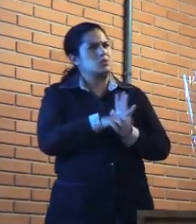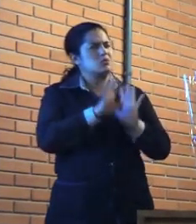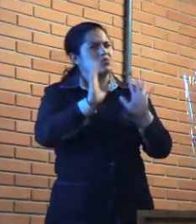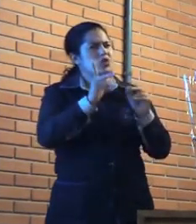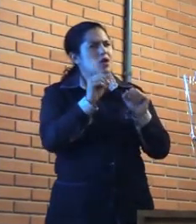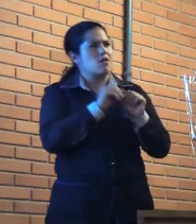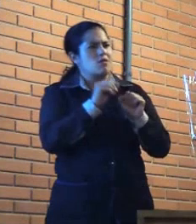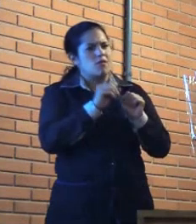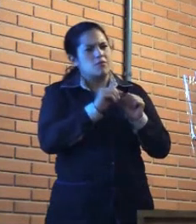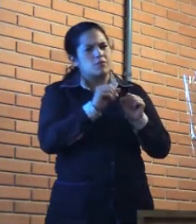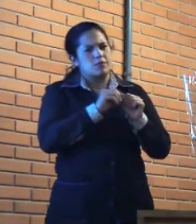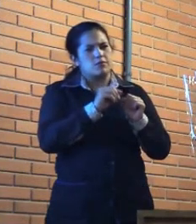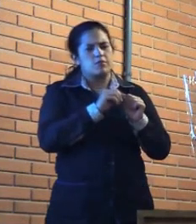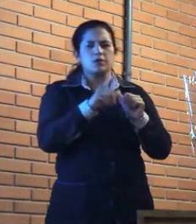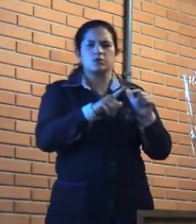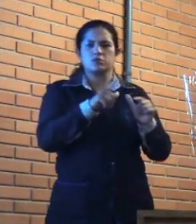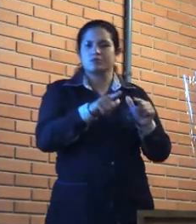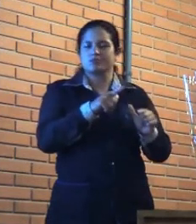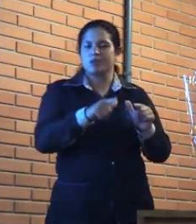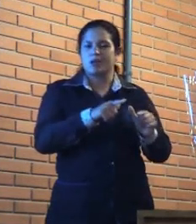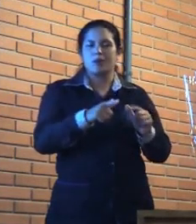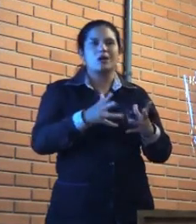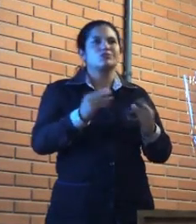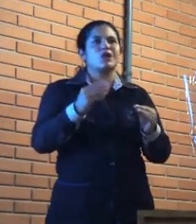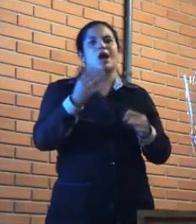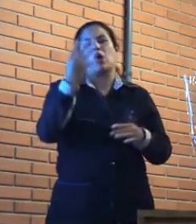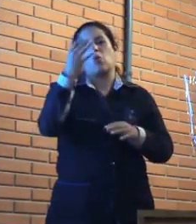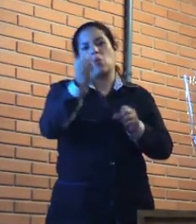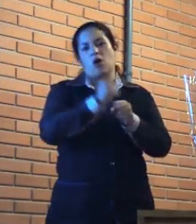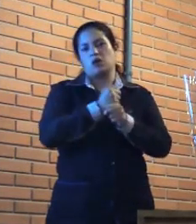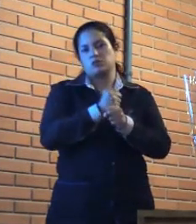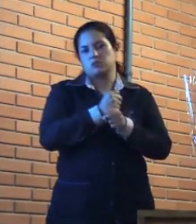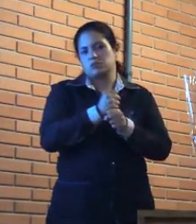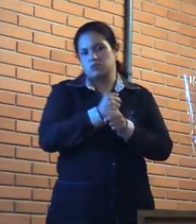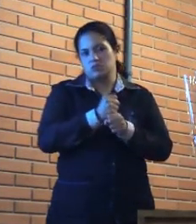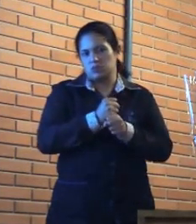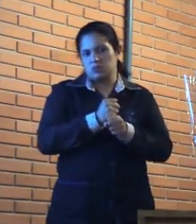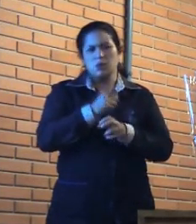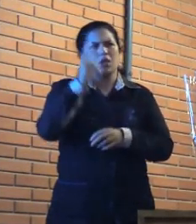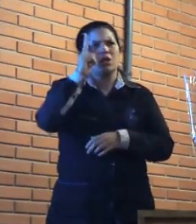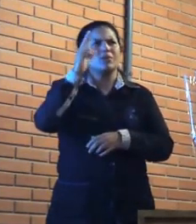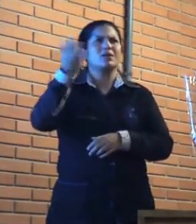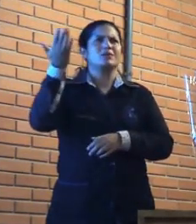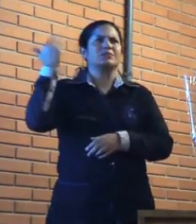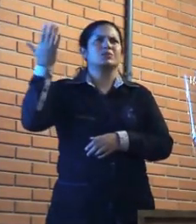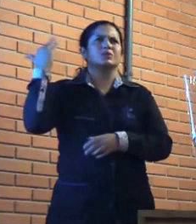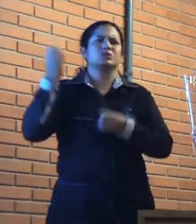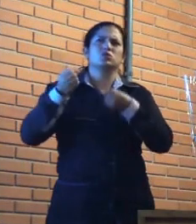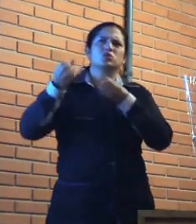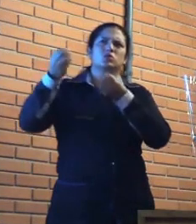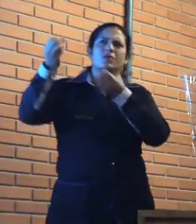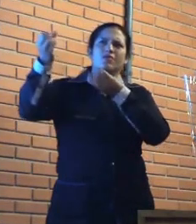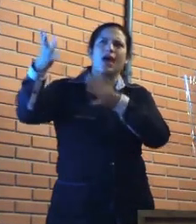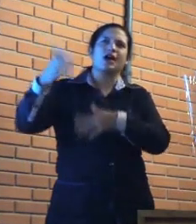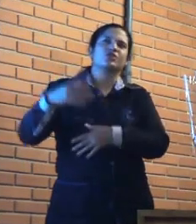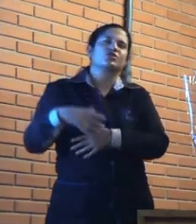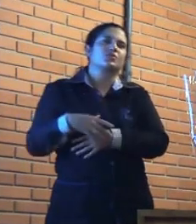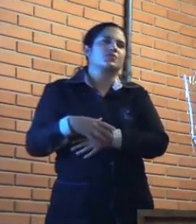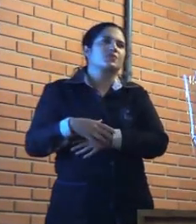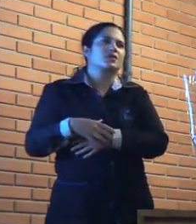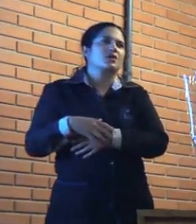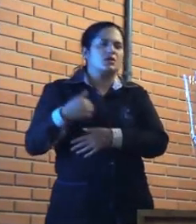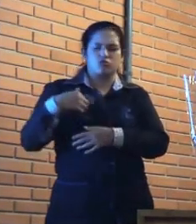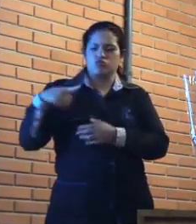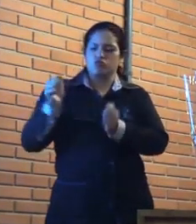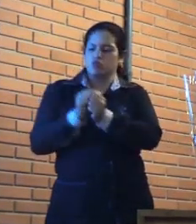vem fazendo um trabalho esmero há muito tempo. Eu lembro que em uma das viagens do Aziz, tem uma aluna lá que